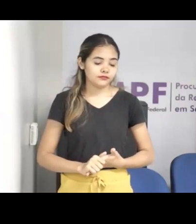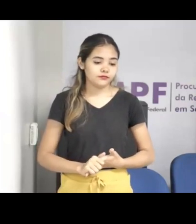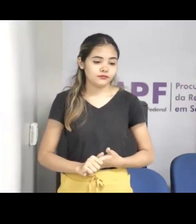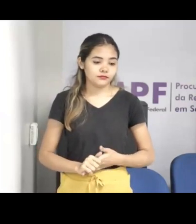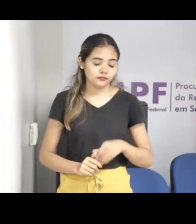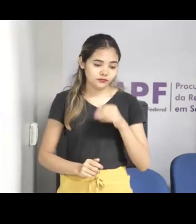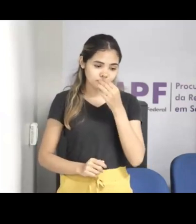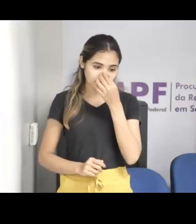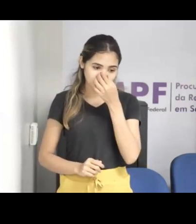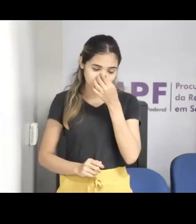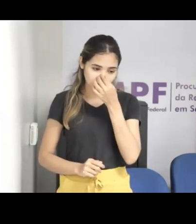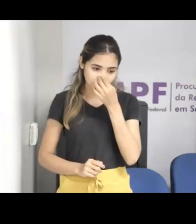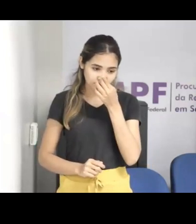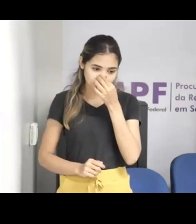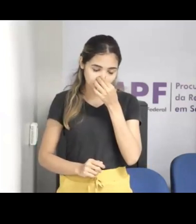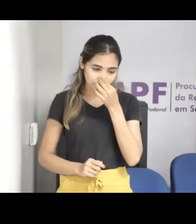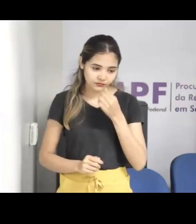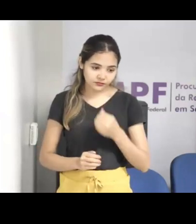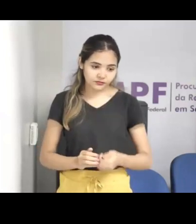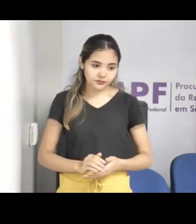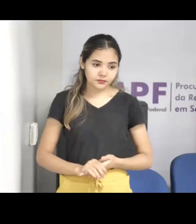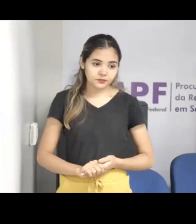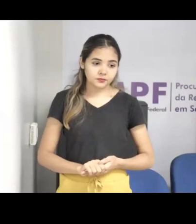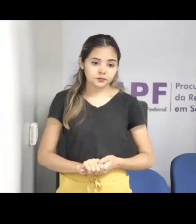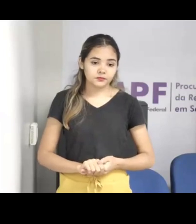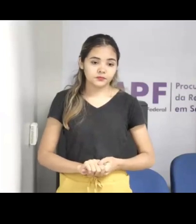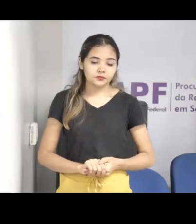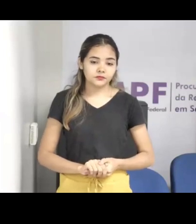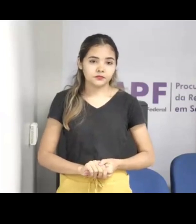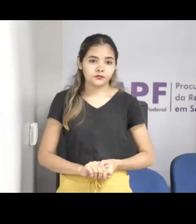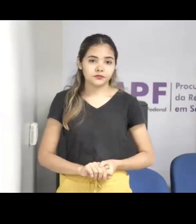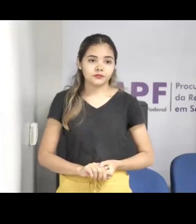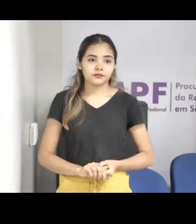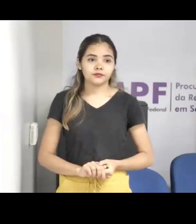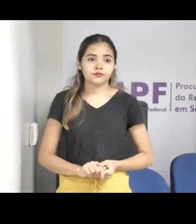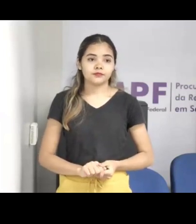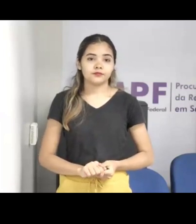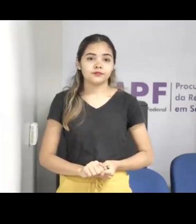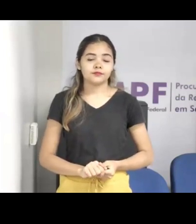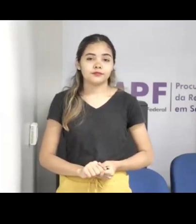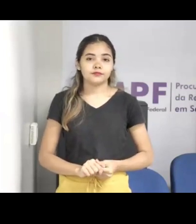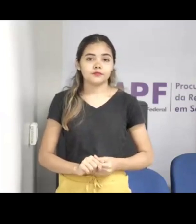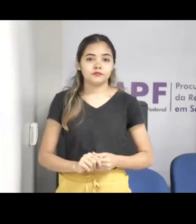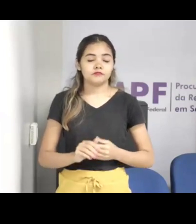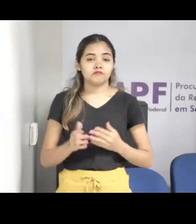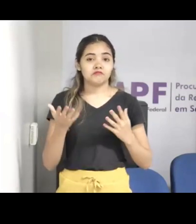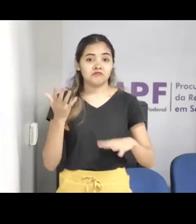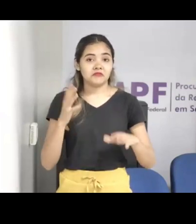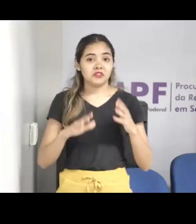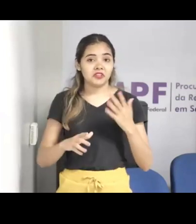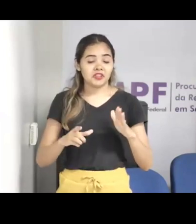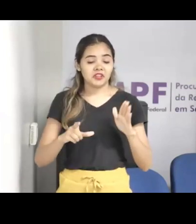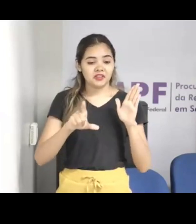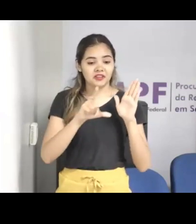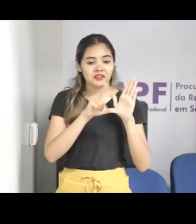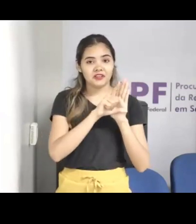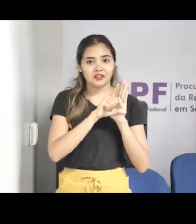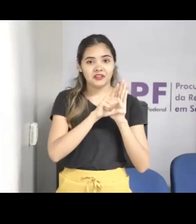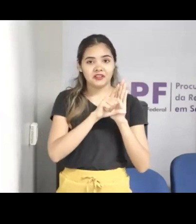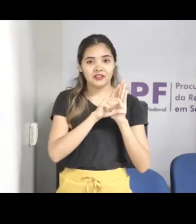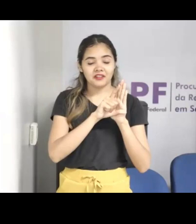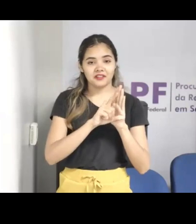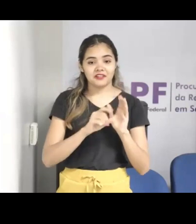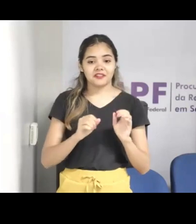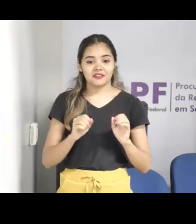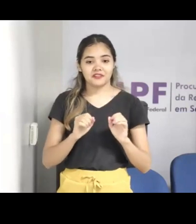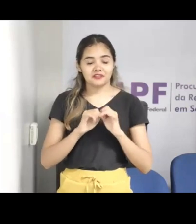só legal, mas também moral no ser humano, é que as pessoas preferem deixar no anonimato e faz com que esses casos fiquem